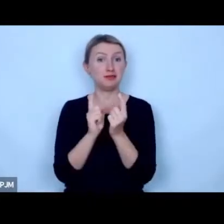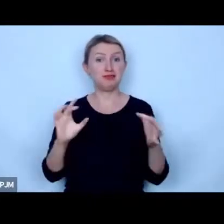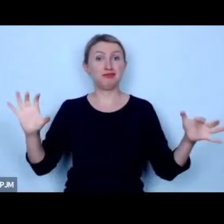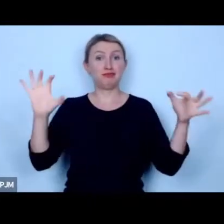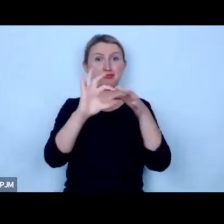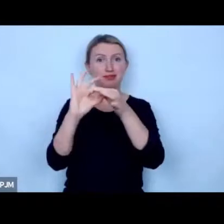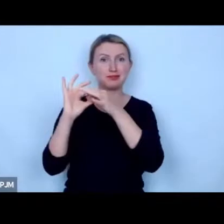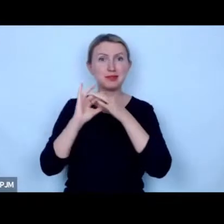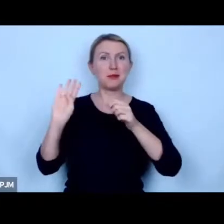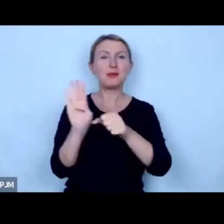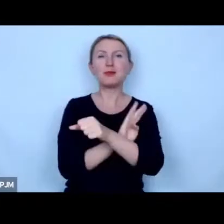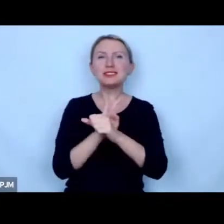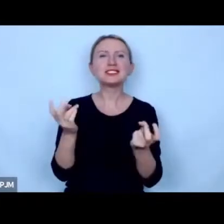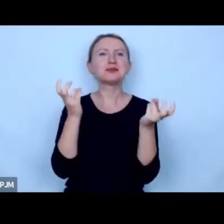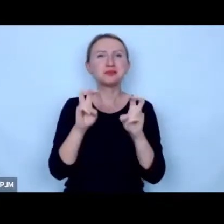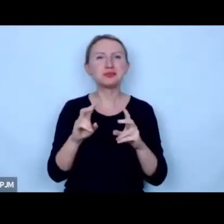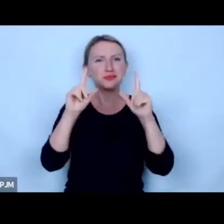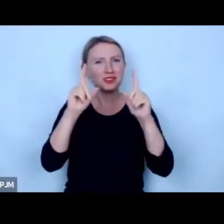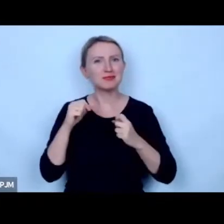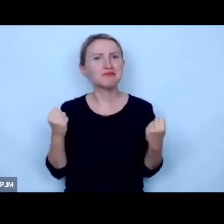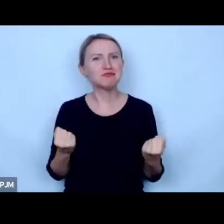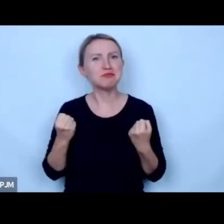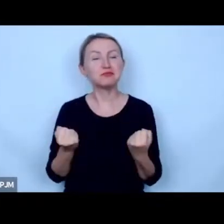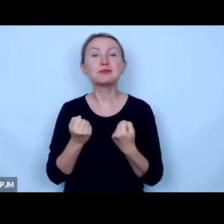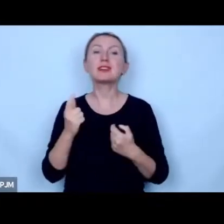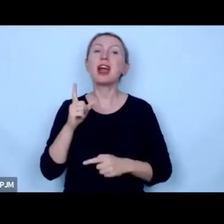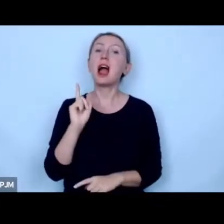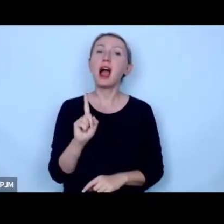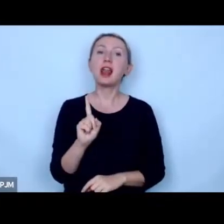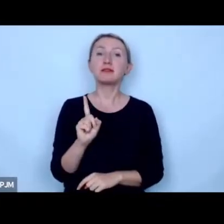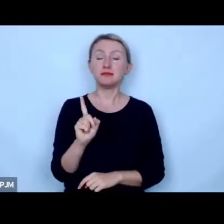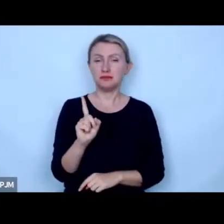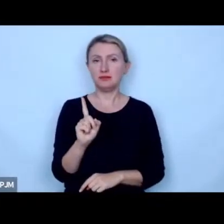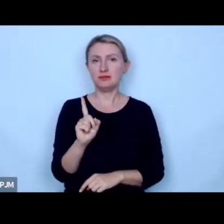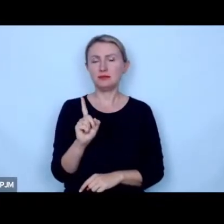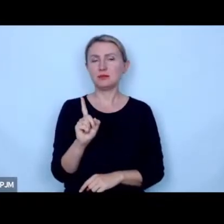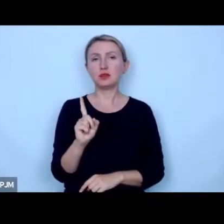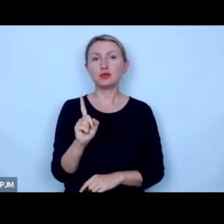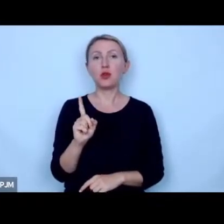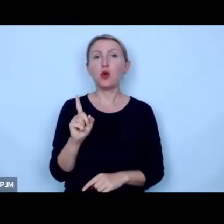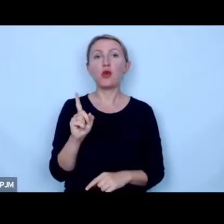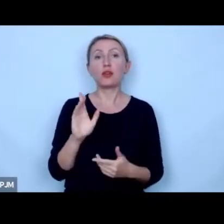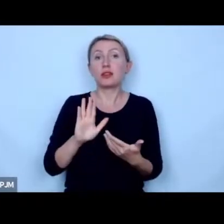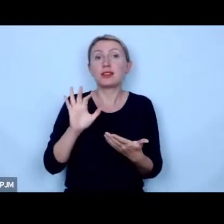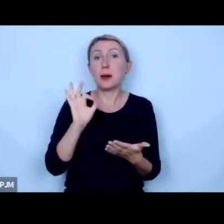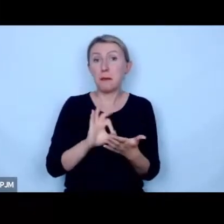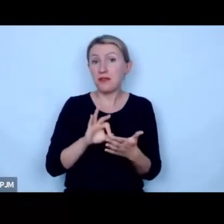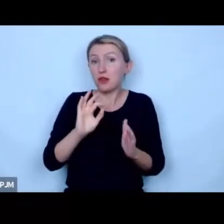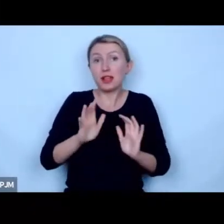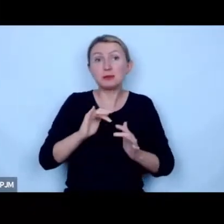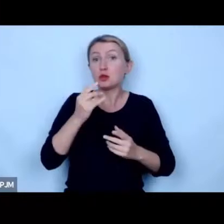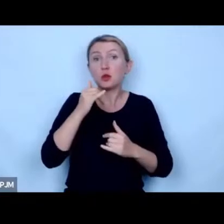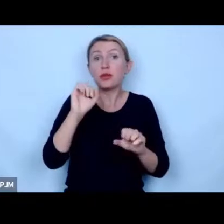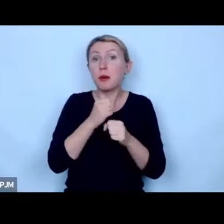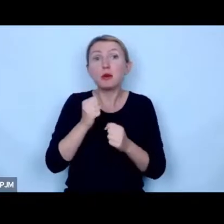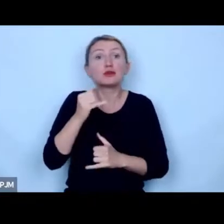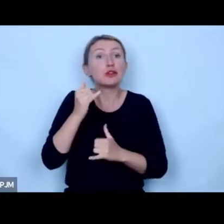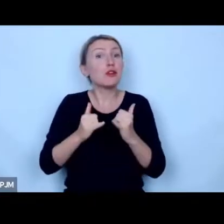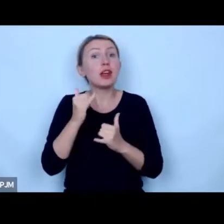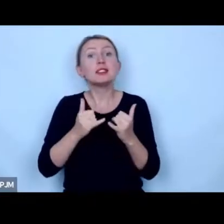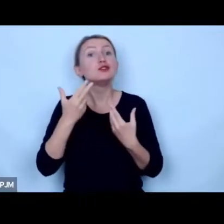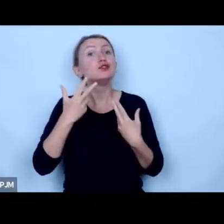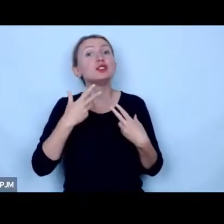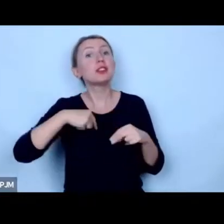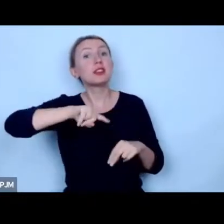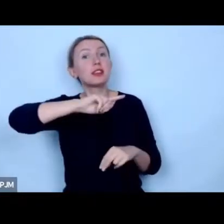ten biznes po prostu zaczął zaczął funkcjonować natomiast nie byłoby to możliwe na pewno w takiej formie gdybyśmy nie